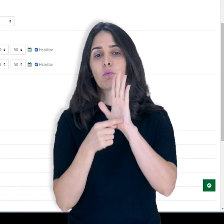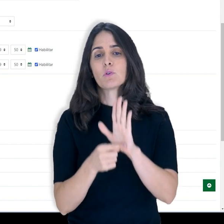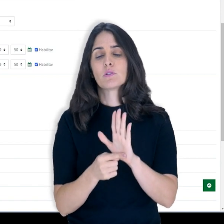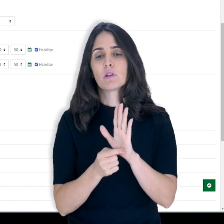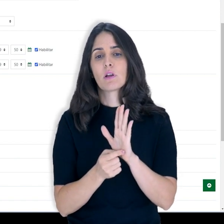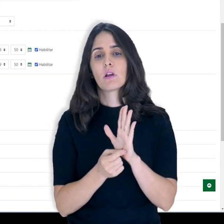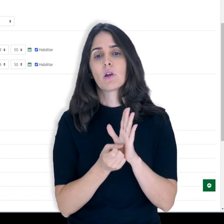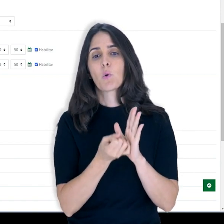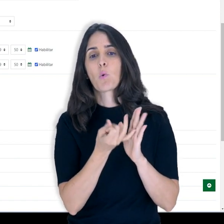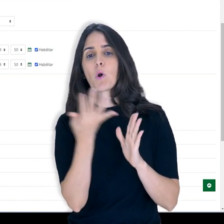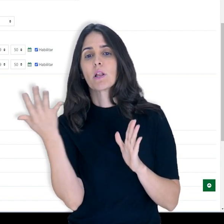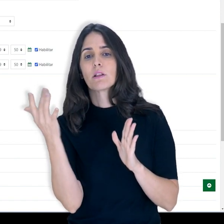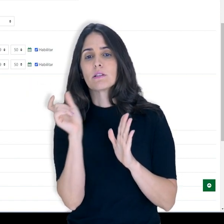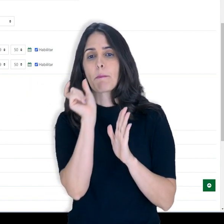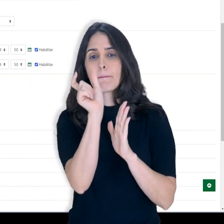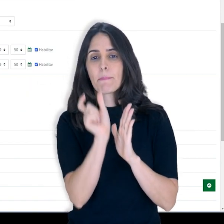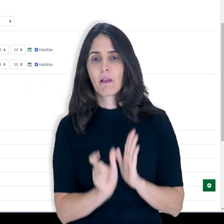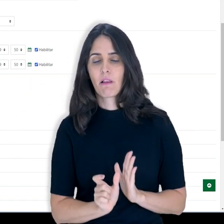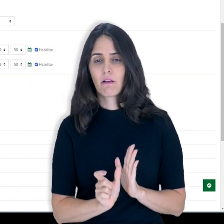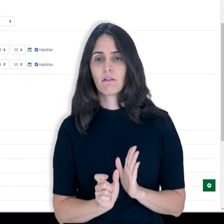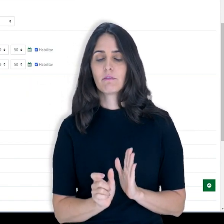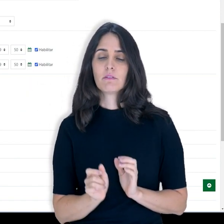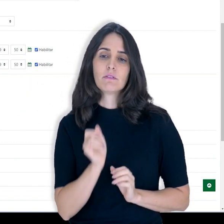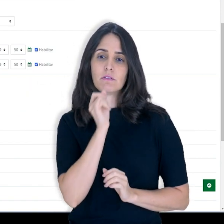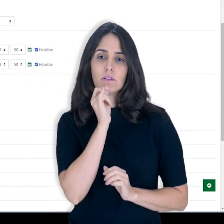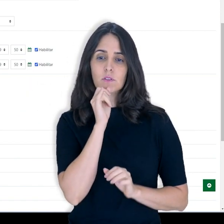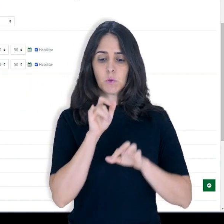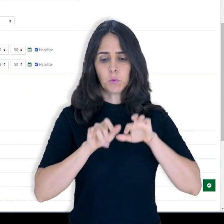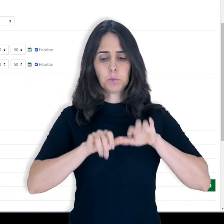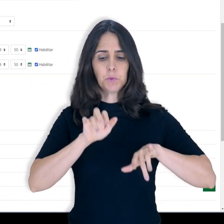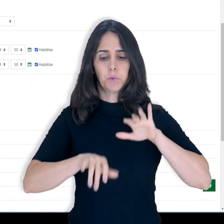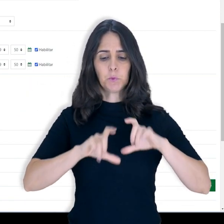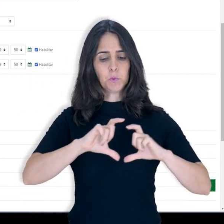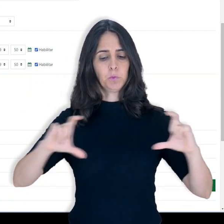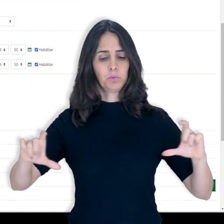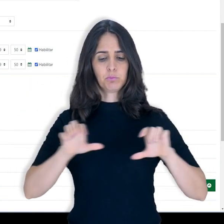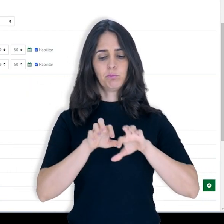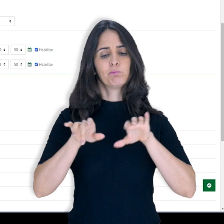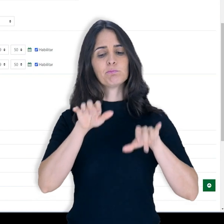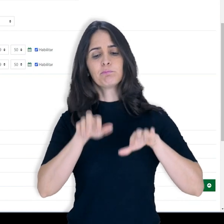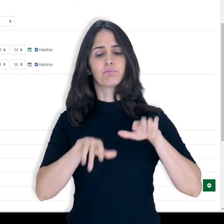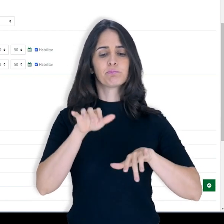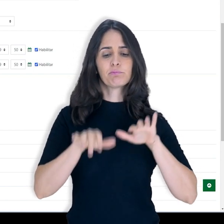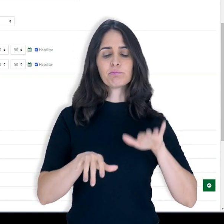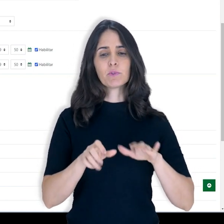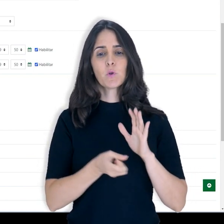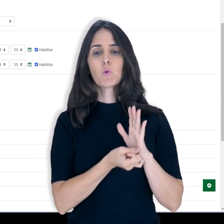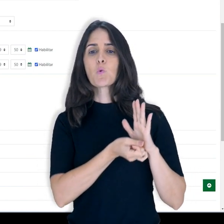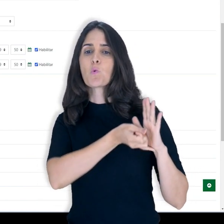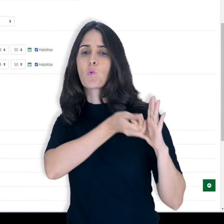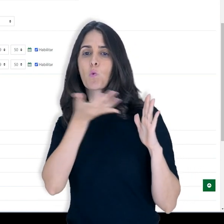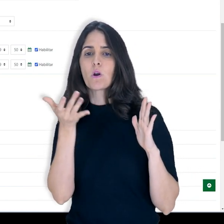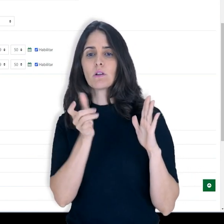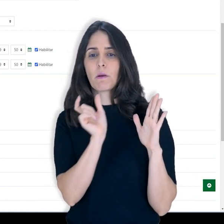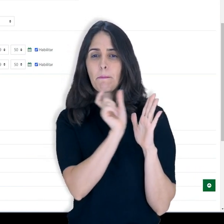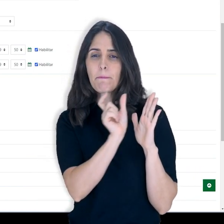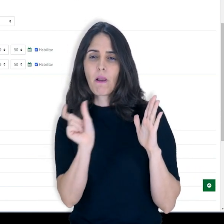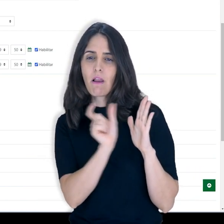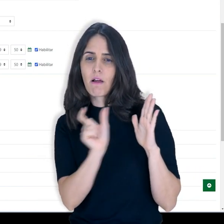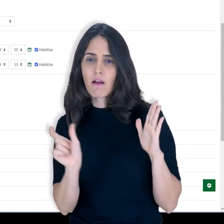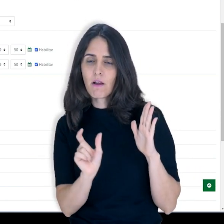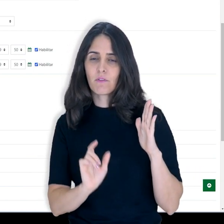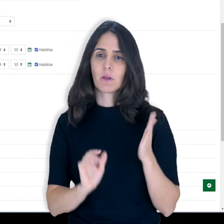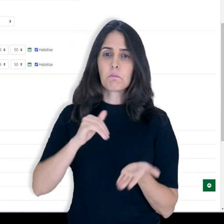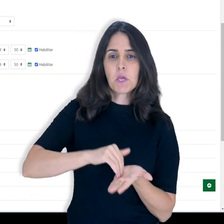quer mostrar uma contagem de palavras. Por exemplo, se você passou uma orientação para que um aluno faça post,